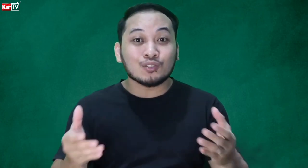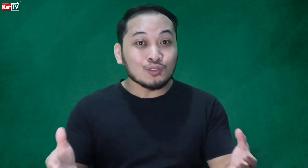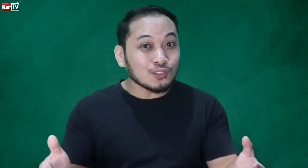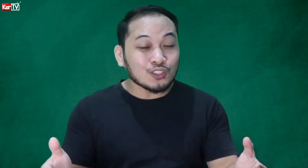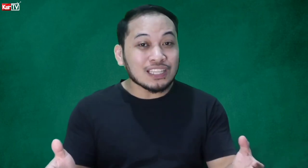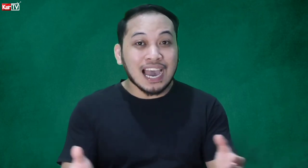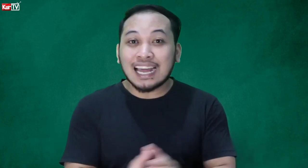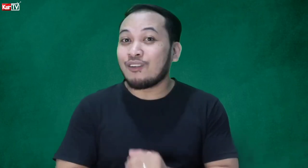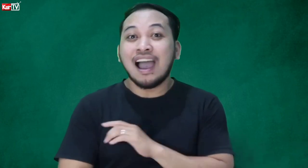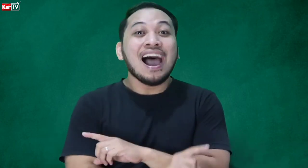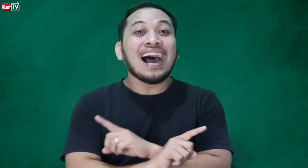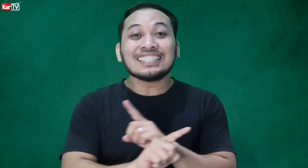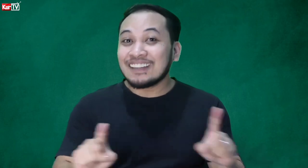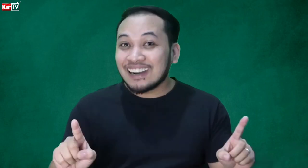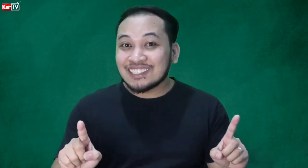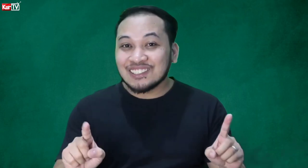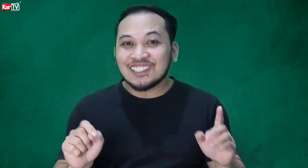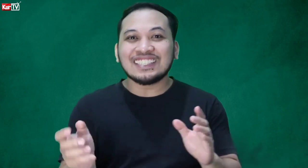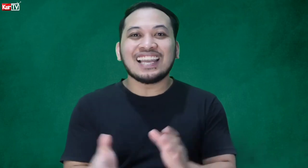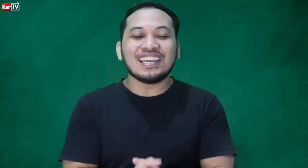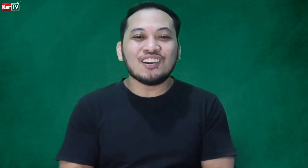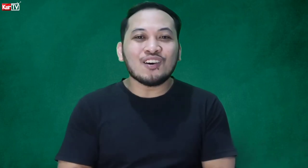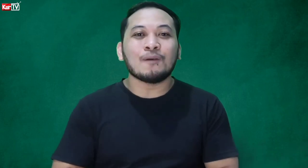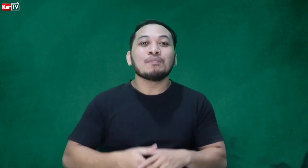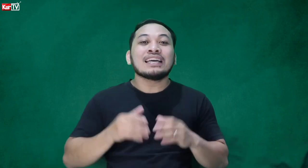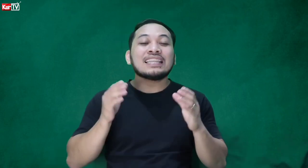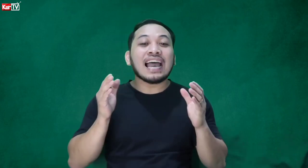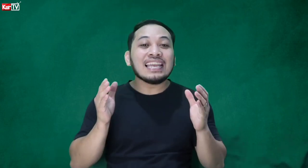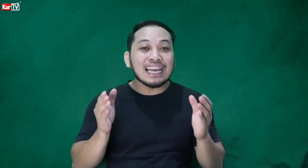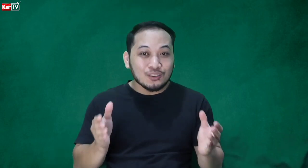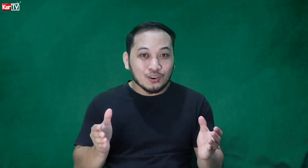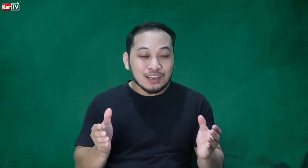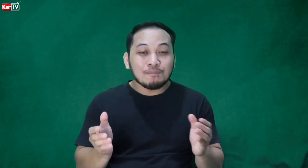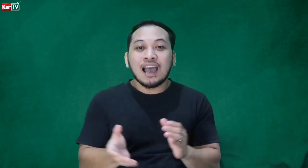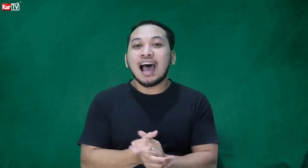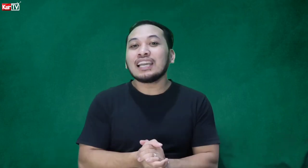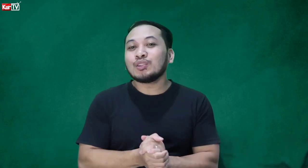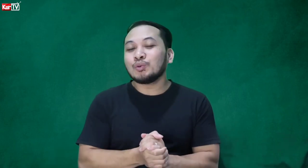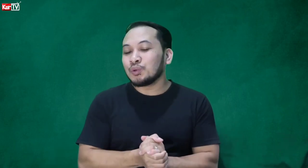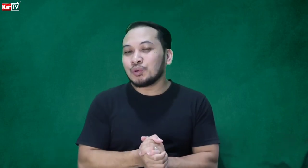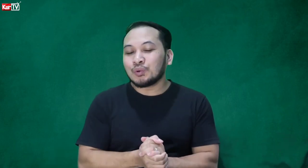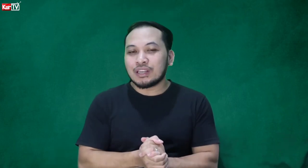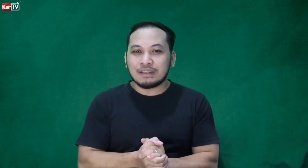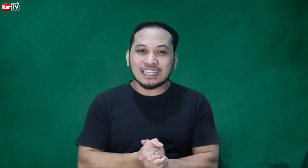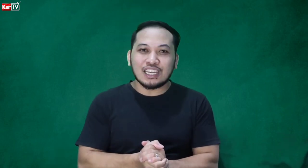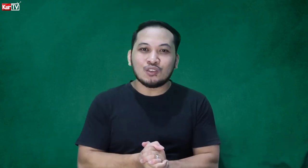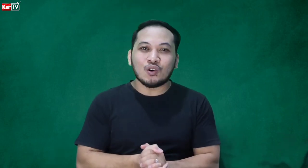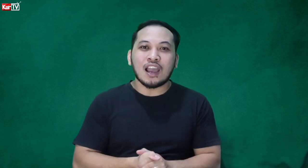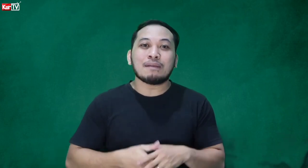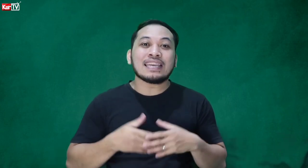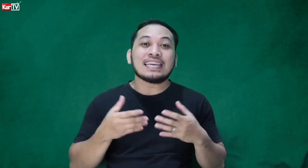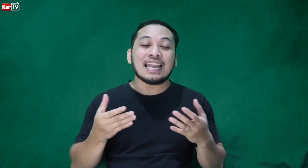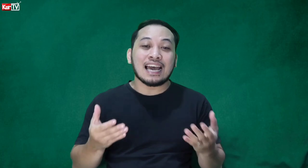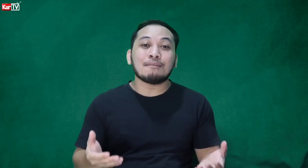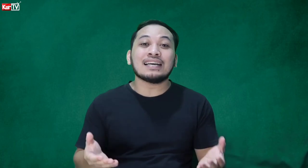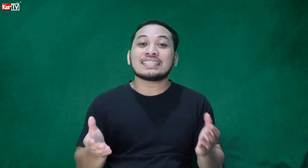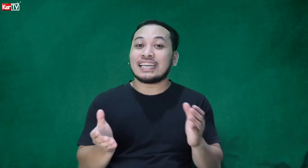susunod na araw at sa mga susunod na linggo. Dahil ngayon, ang ituturo ko naman sa inyo ay may kinalaman sa